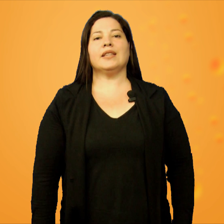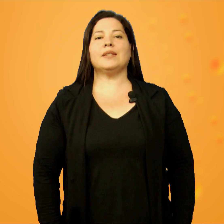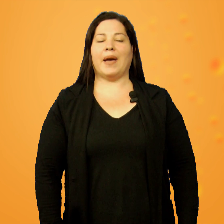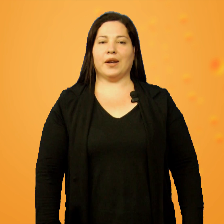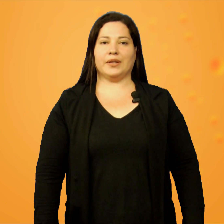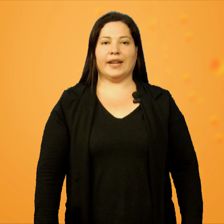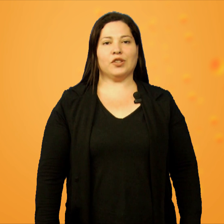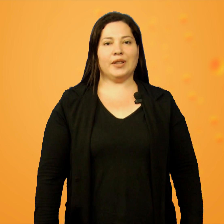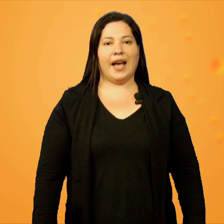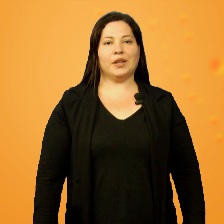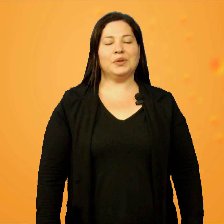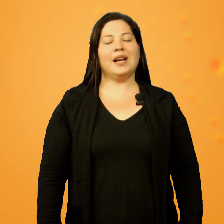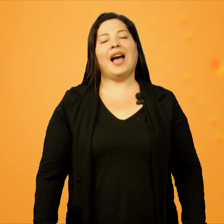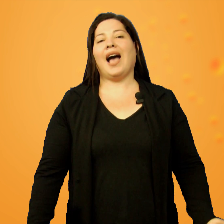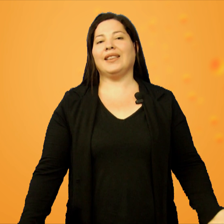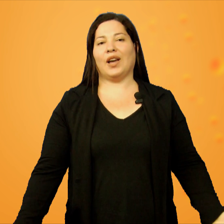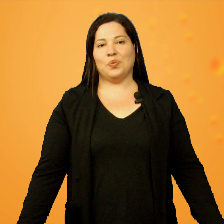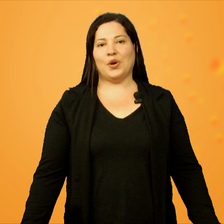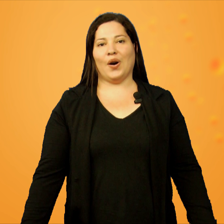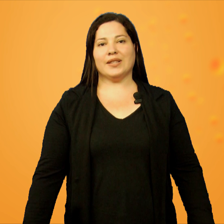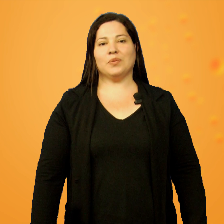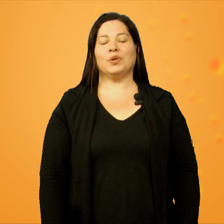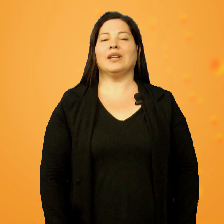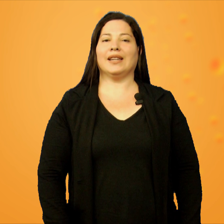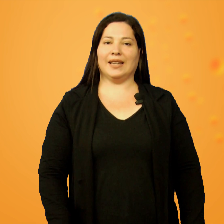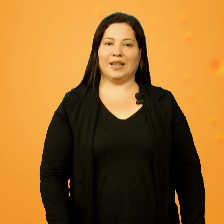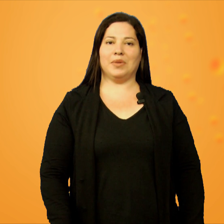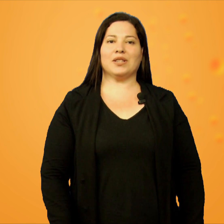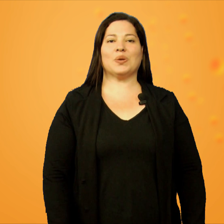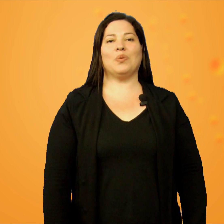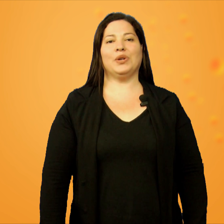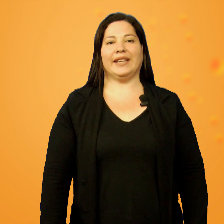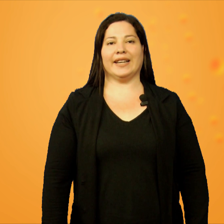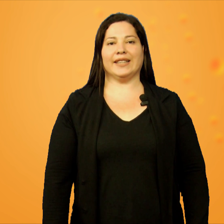Espero ter ajudado. Até o próximo Libras Comunica.